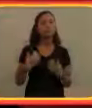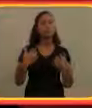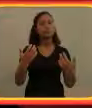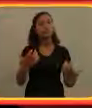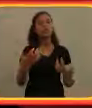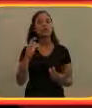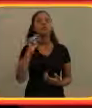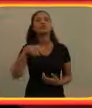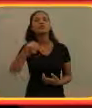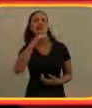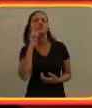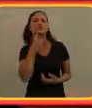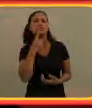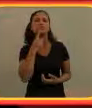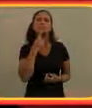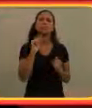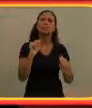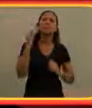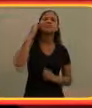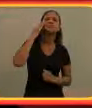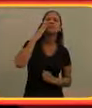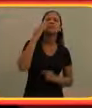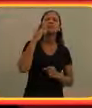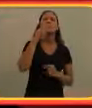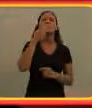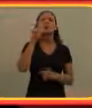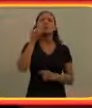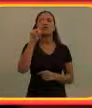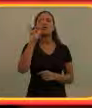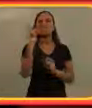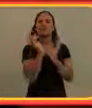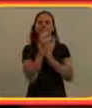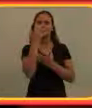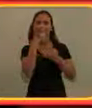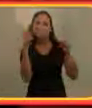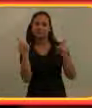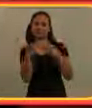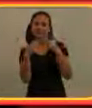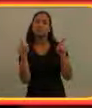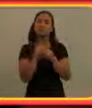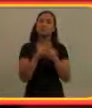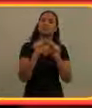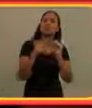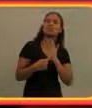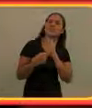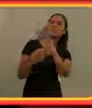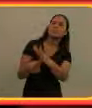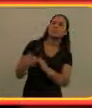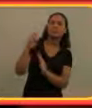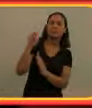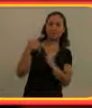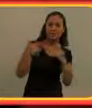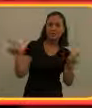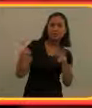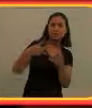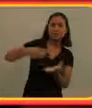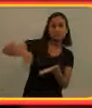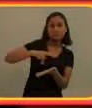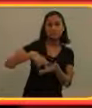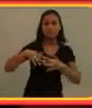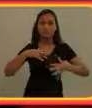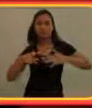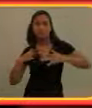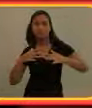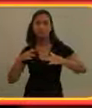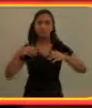Eu quero que os surdos possam saber a melodia. Então nós podemos mostrar a melodia com dança, movimentos, luzes, na tela para